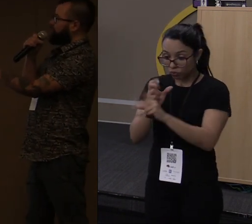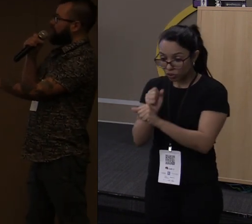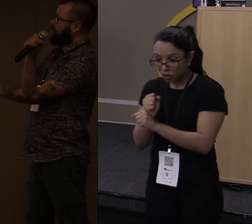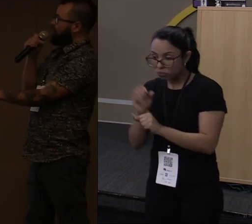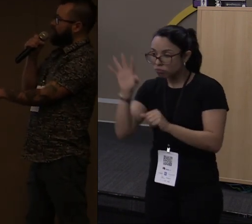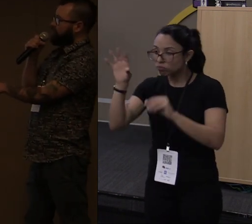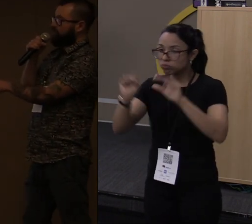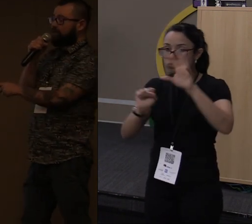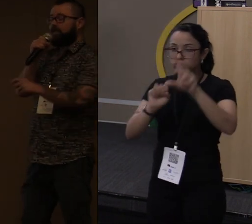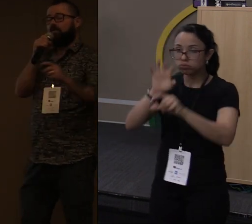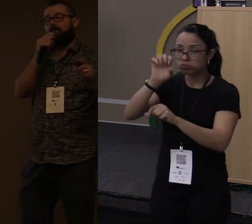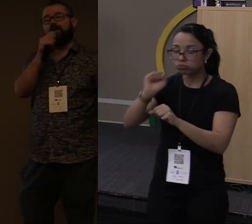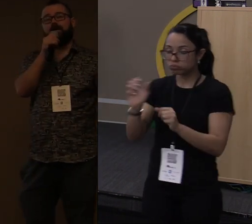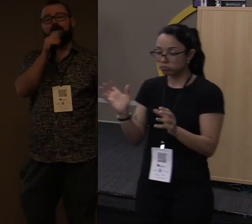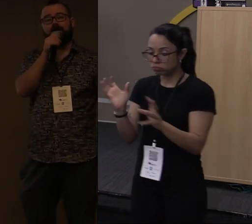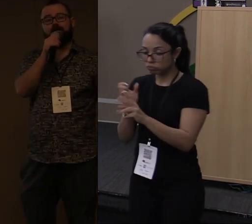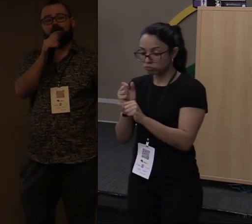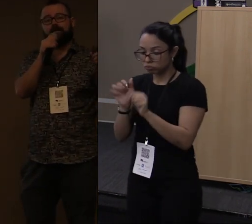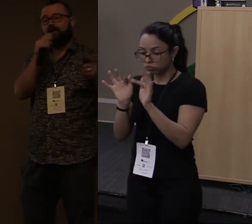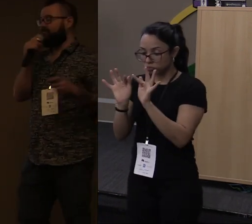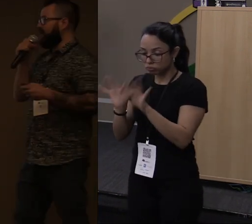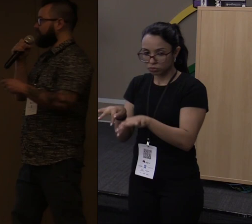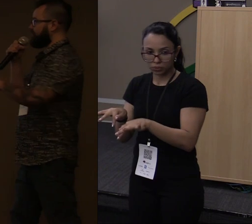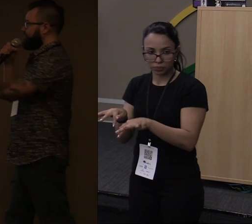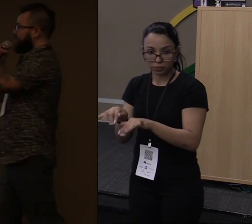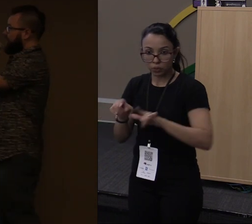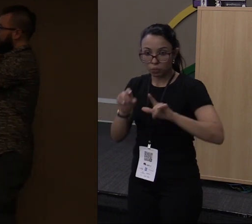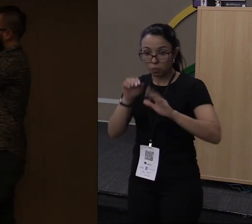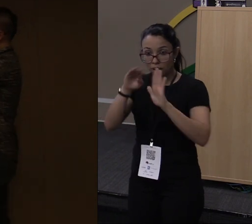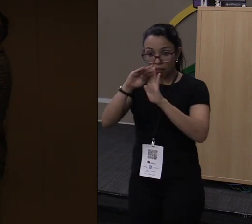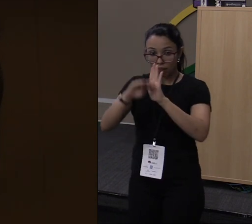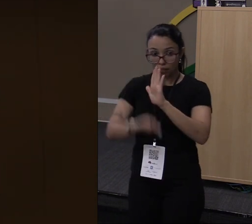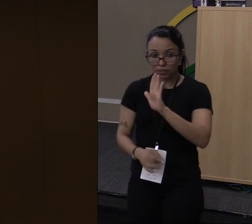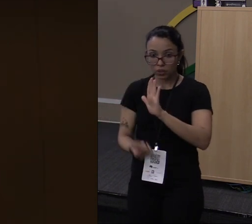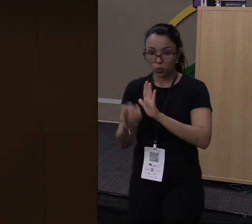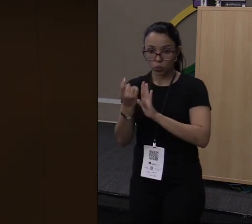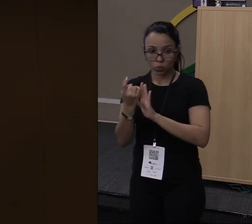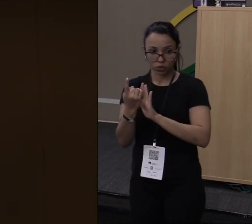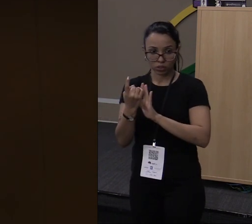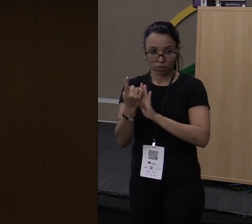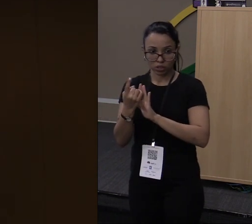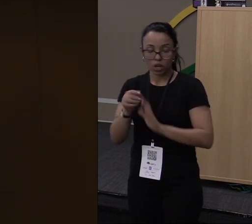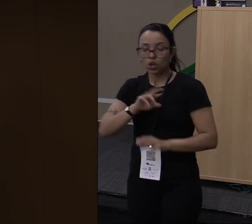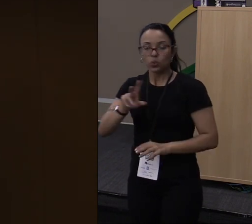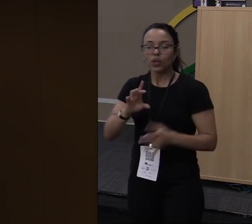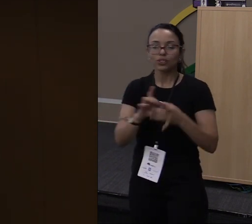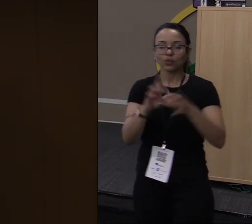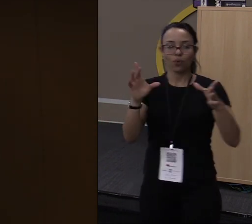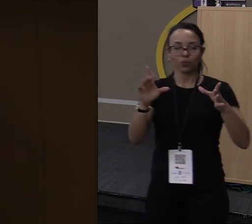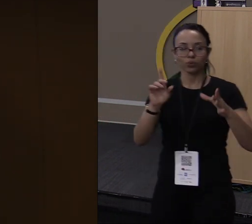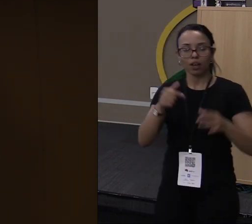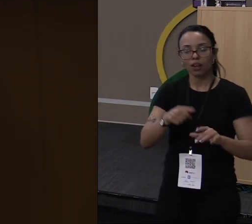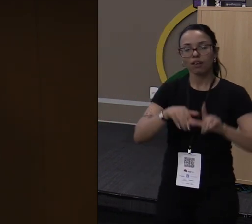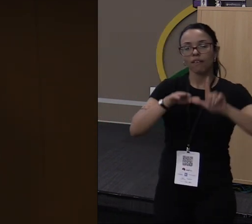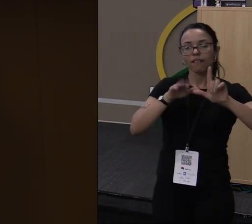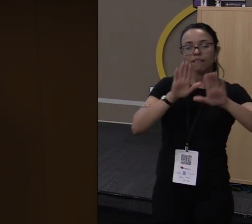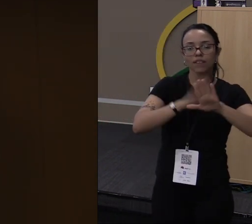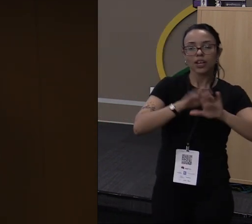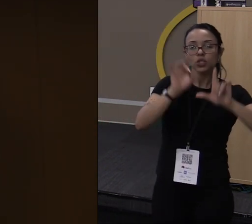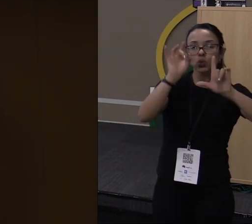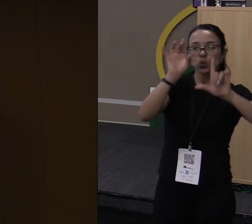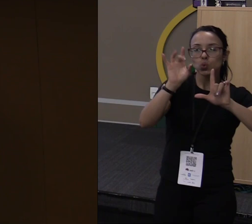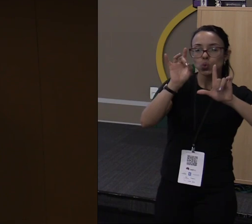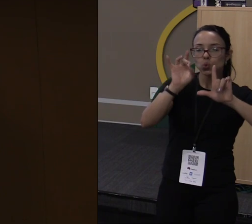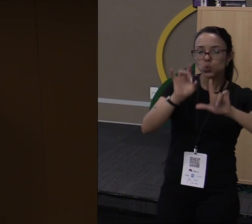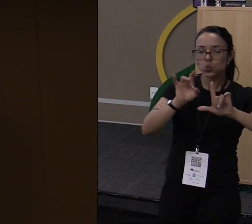daqui é uma função que não é paralela. O ela faz? Ela faz um por um. Ela vai fazer o primeiro, esperar ele terminar, fazer o outro,